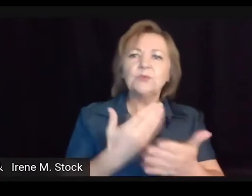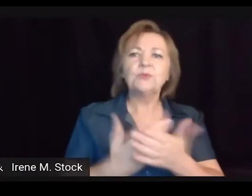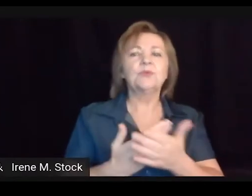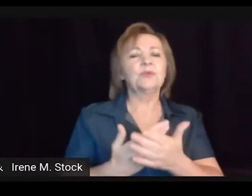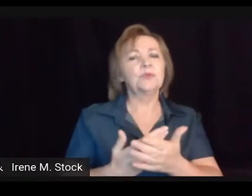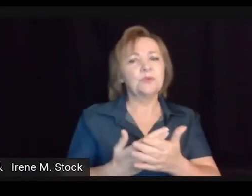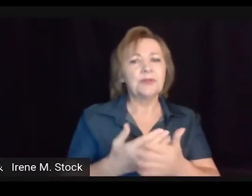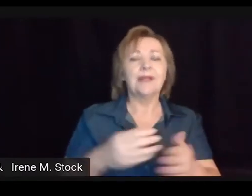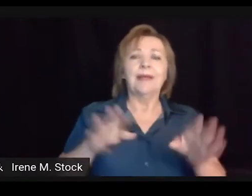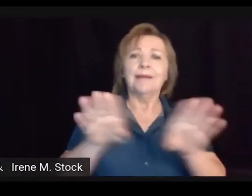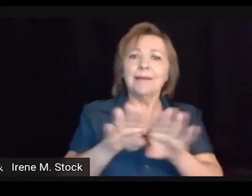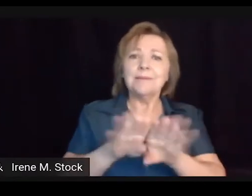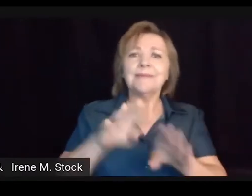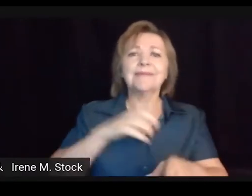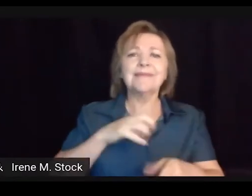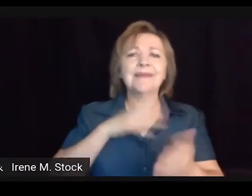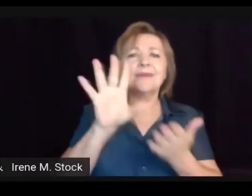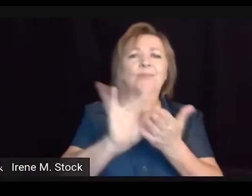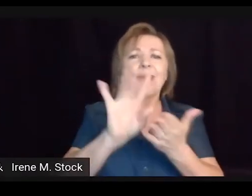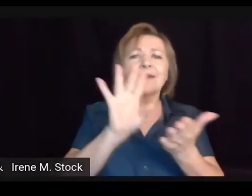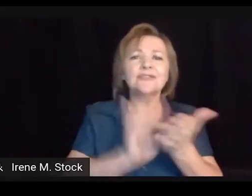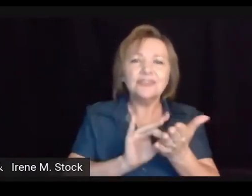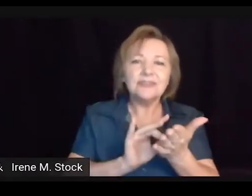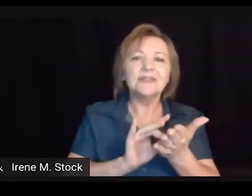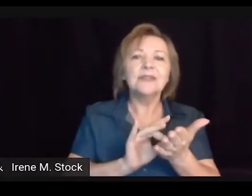Então, vocês podem realizar a leitura e estudar esse material.